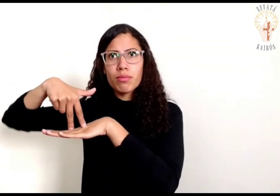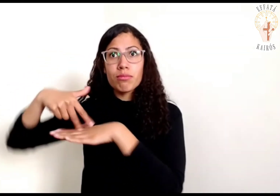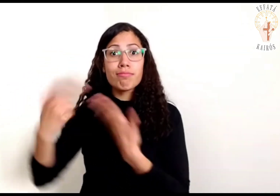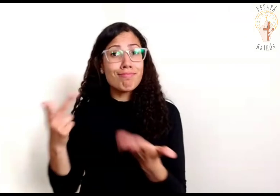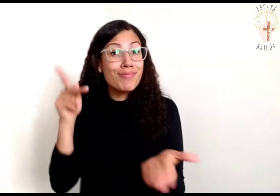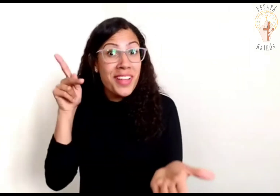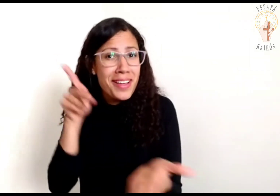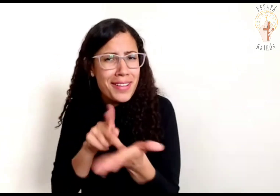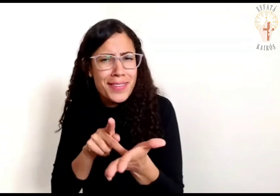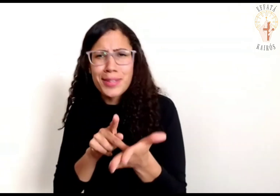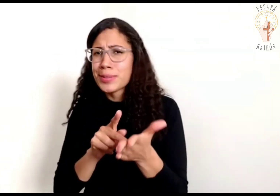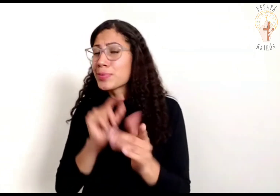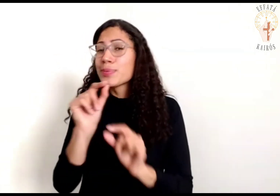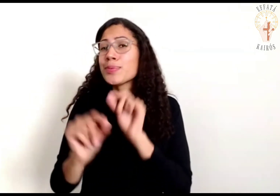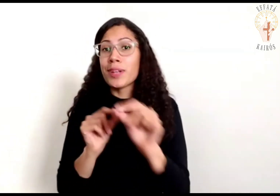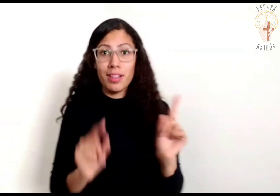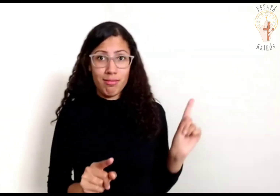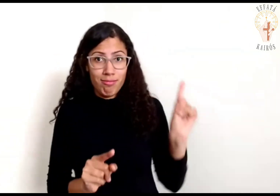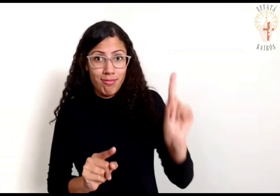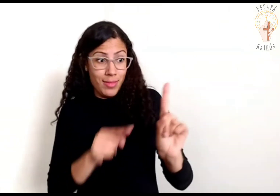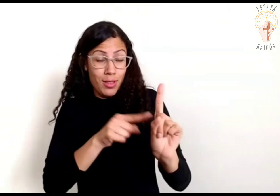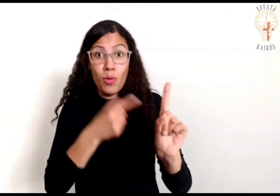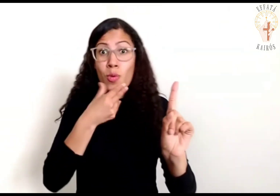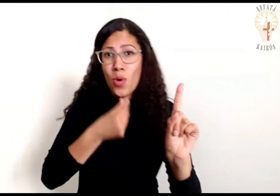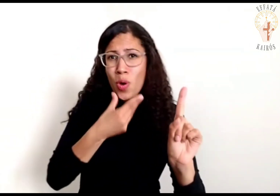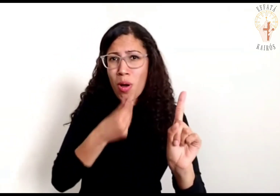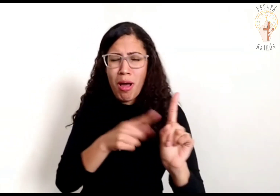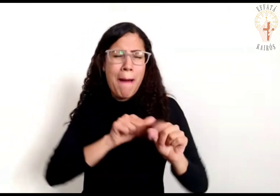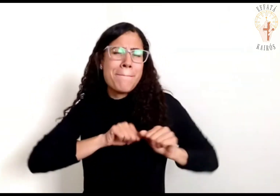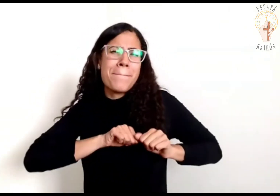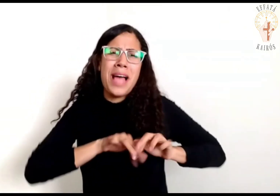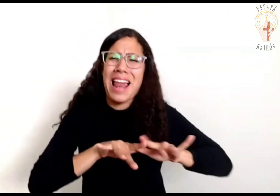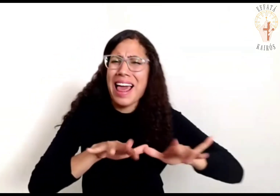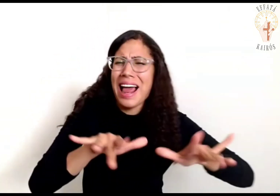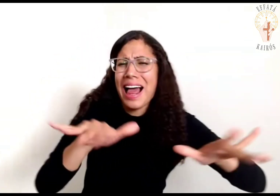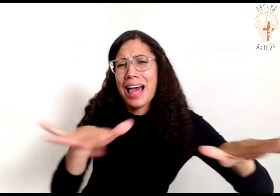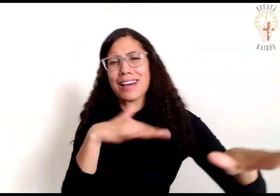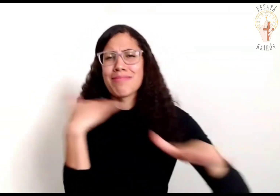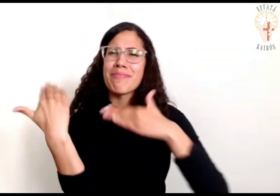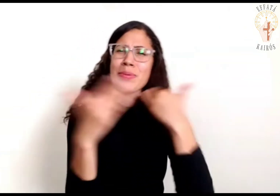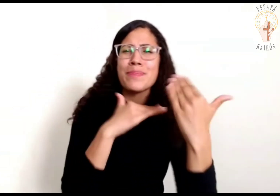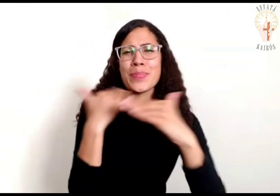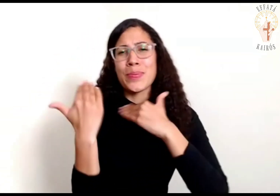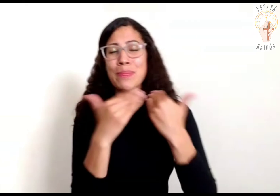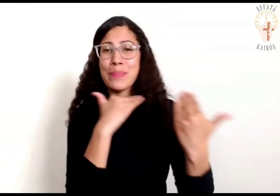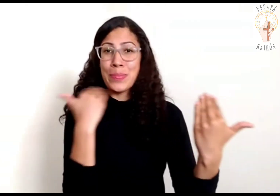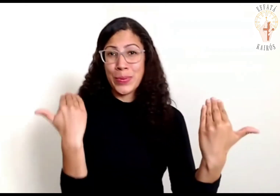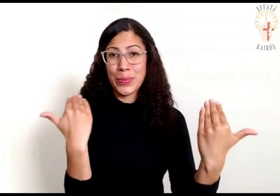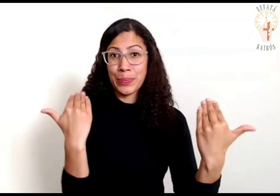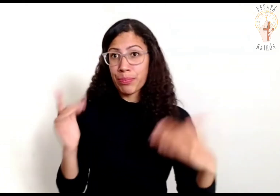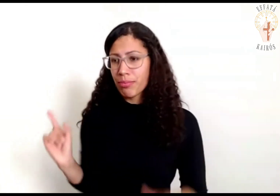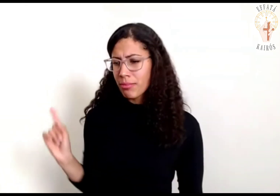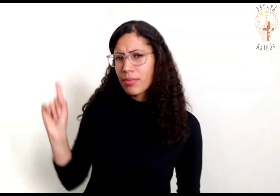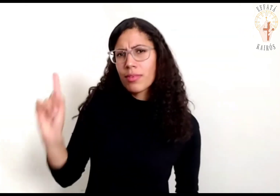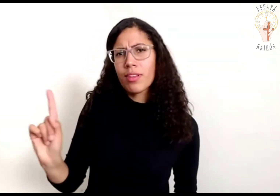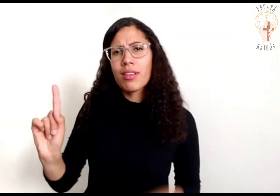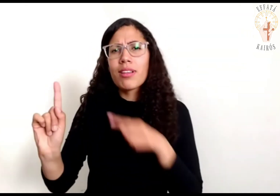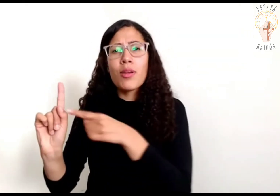Como é feito por um homem veio a morte E é também por um homem que vem a